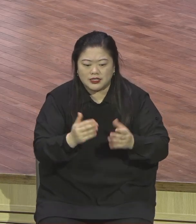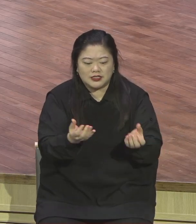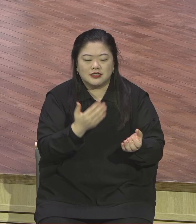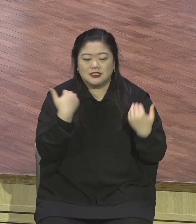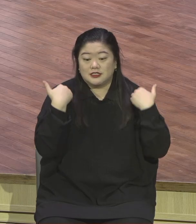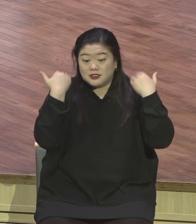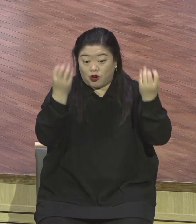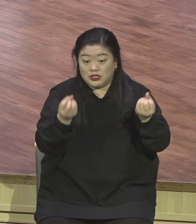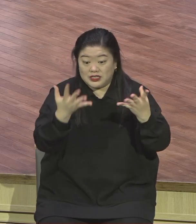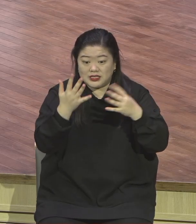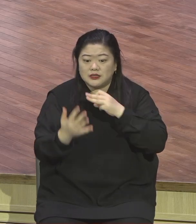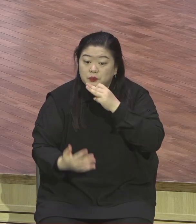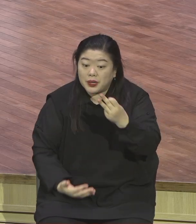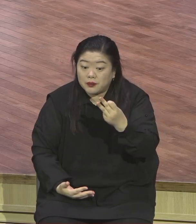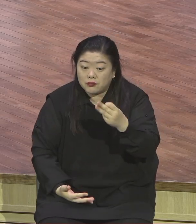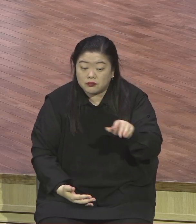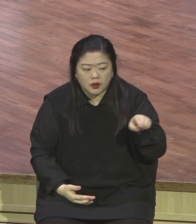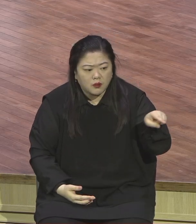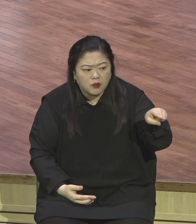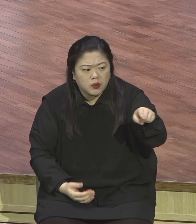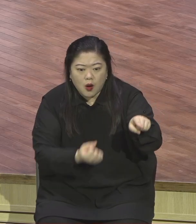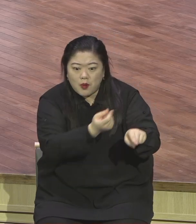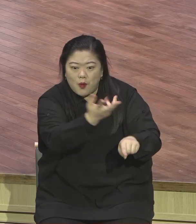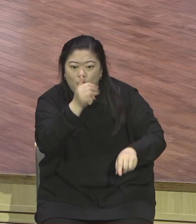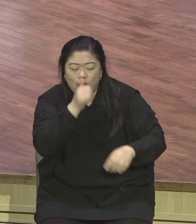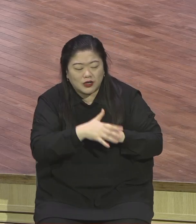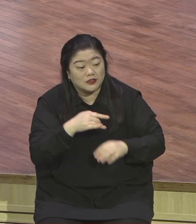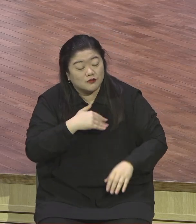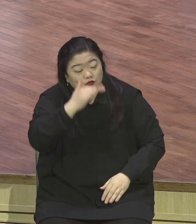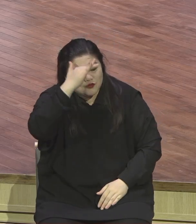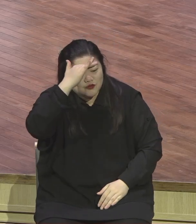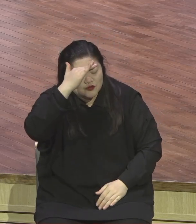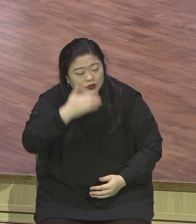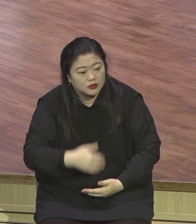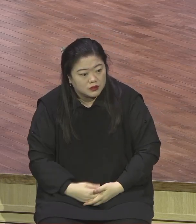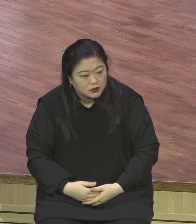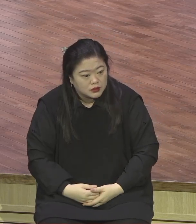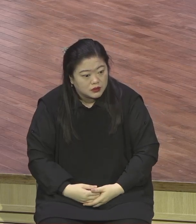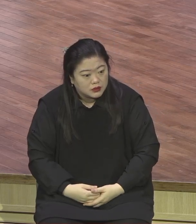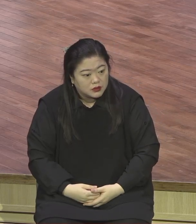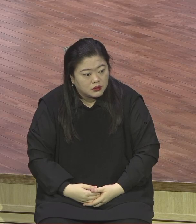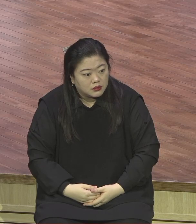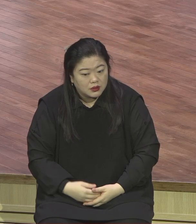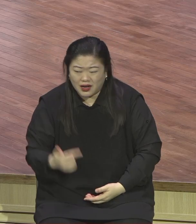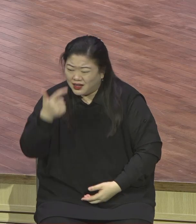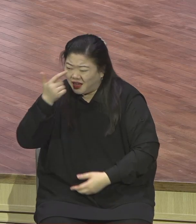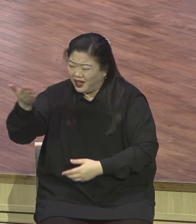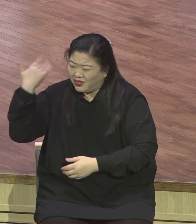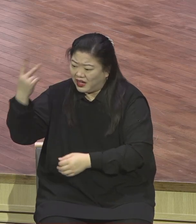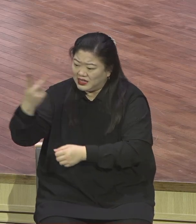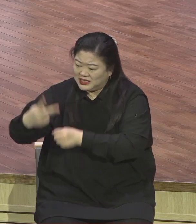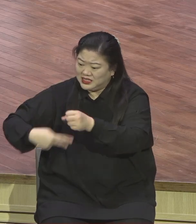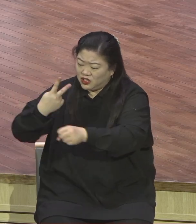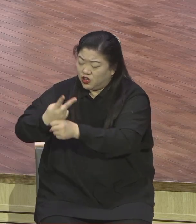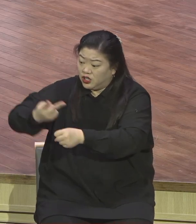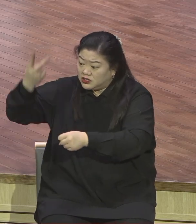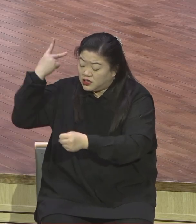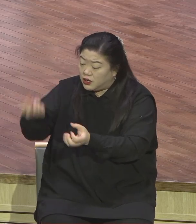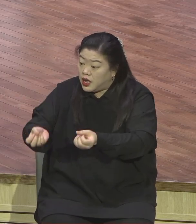토라라는 그 율법이 말이죠. 지금도 똑같이 하고 있습니다. 그 당시에 2000년 전에 썼던